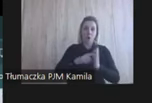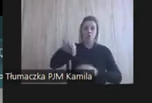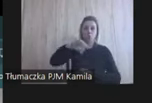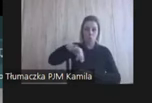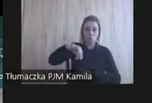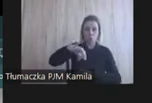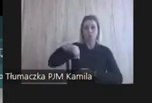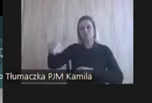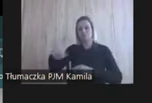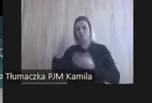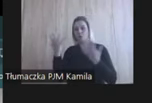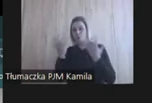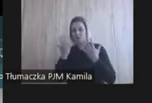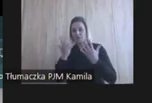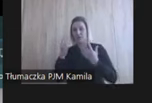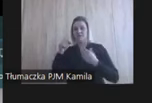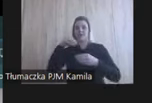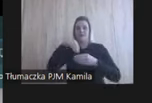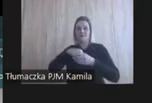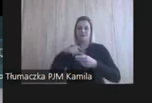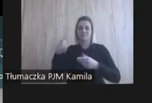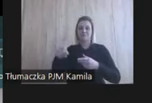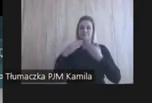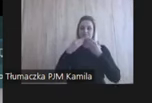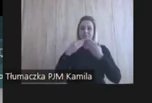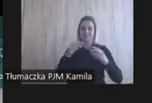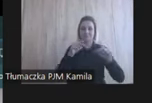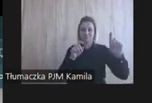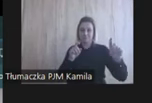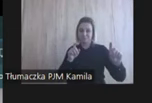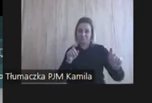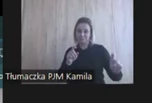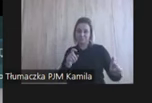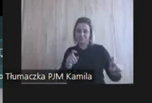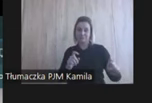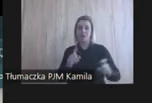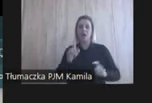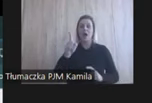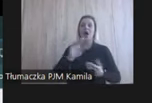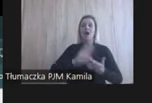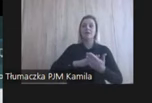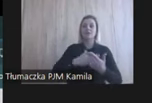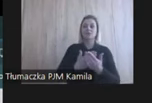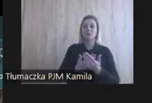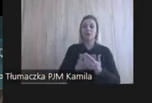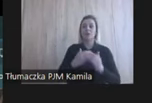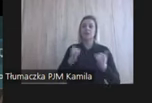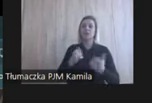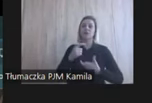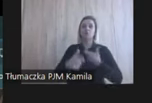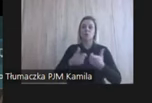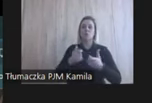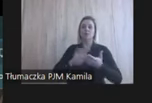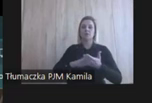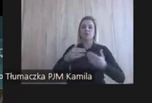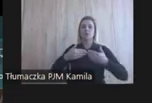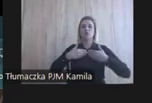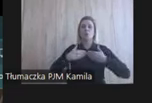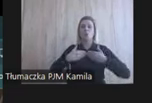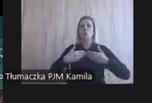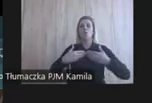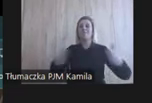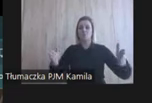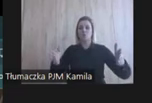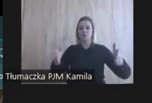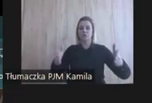łazienki przy pomocy kafelków po lewej stronie. A gdyby zrobić tak, że otworzą nam się drzwi tylko i wyłącznie